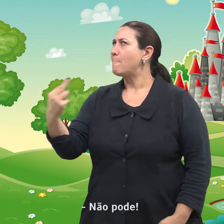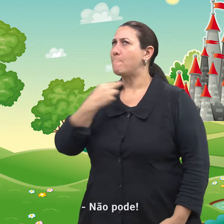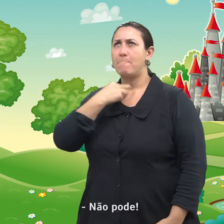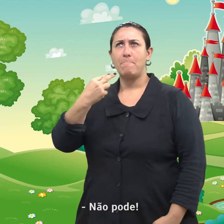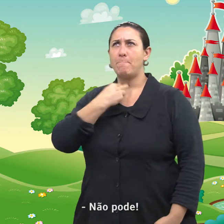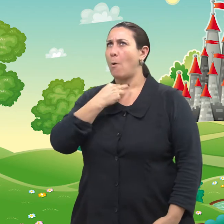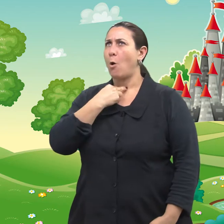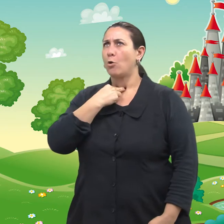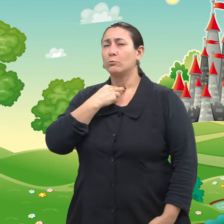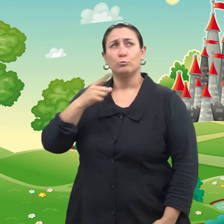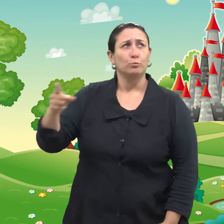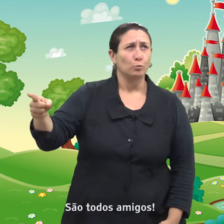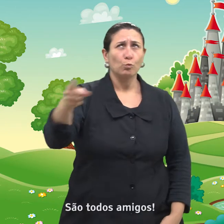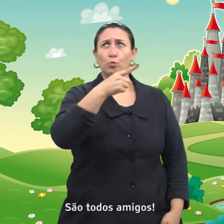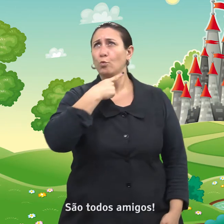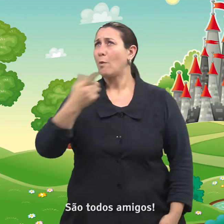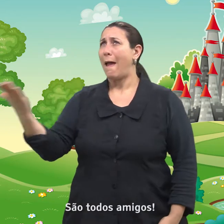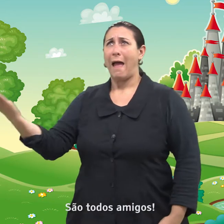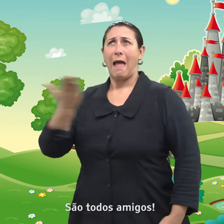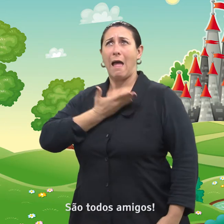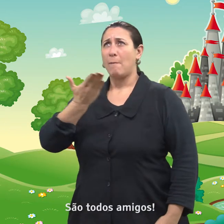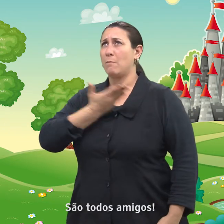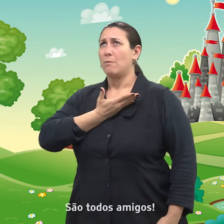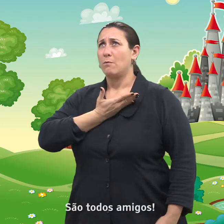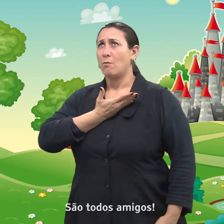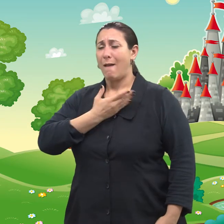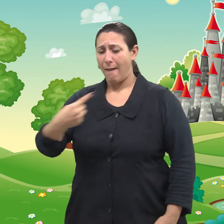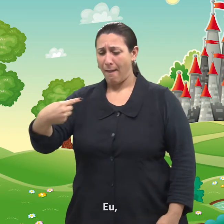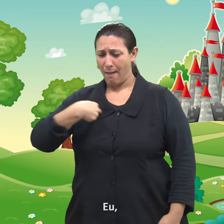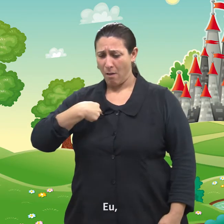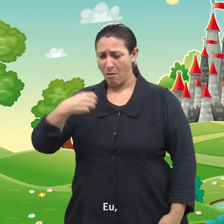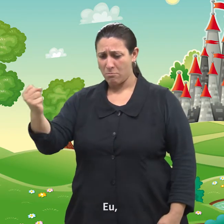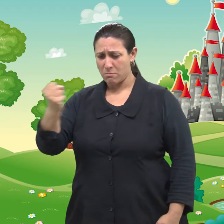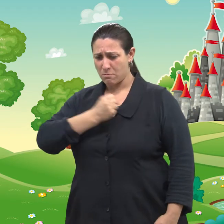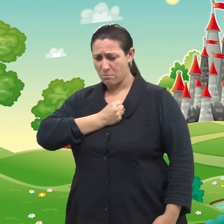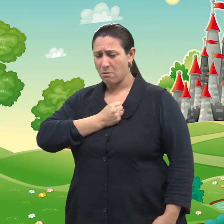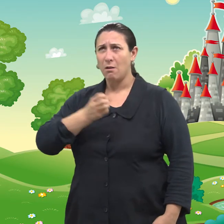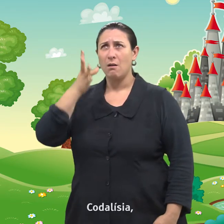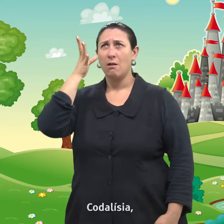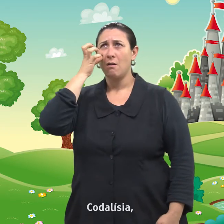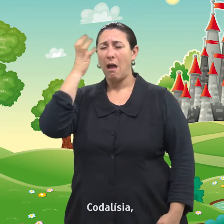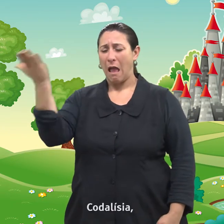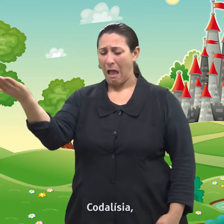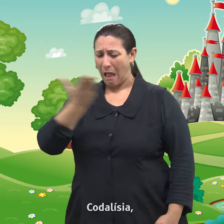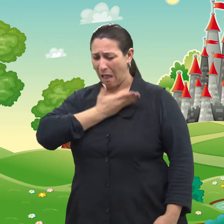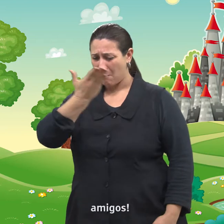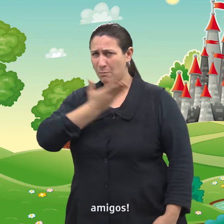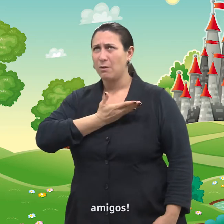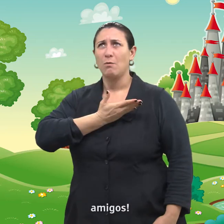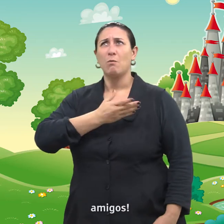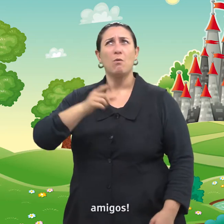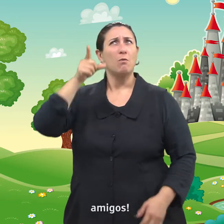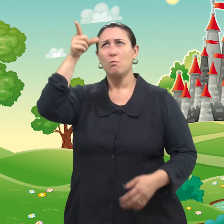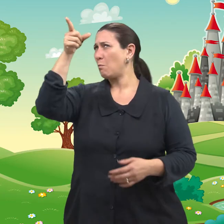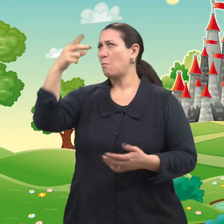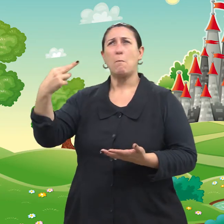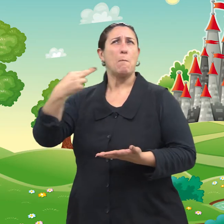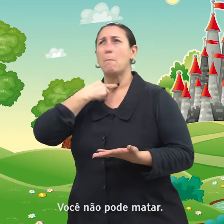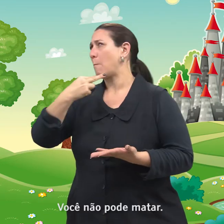pode! São todos amigos. Eu, Codalísia, amigos. Você